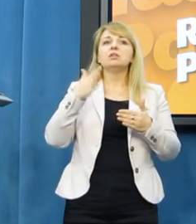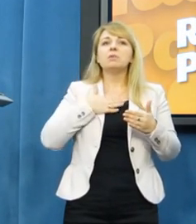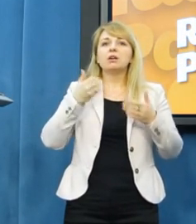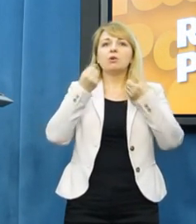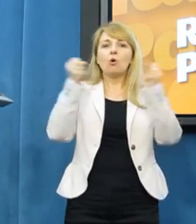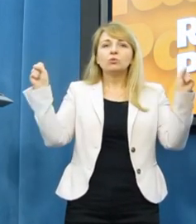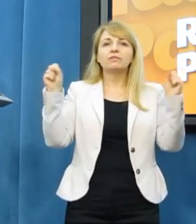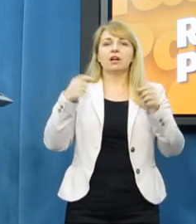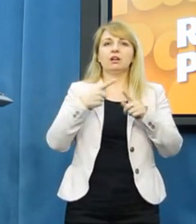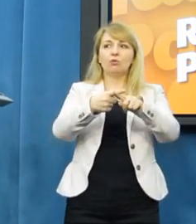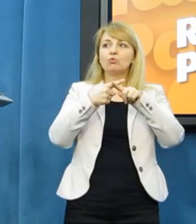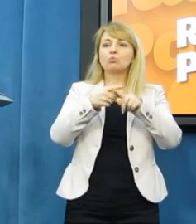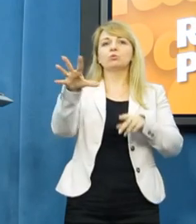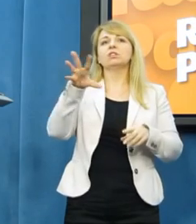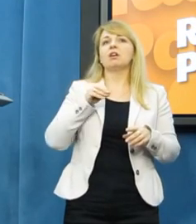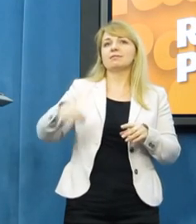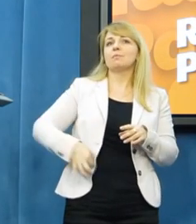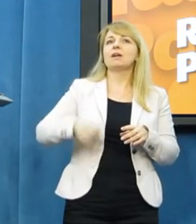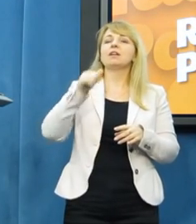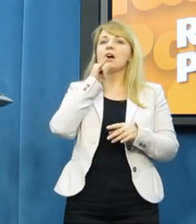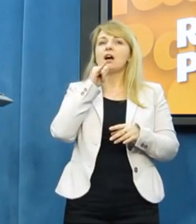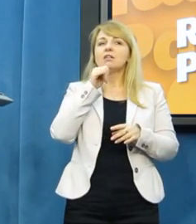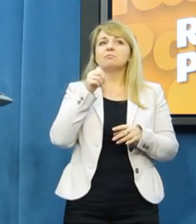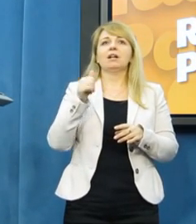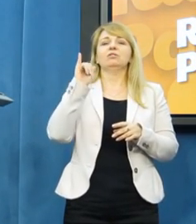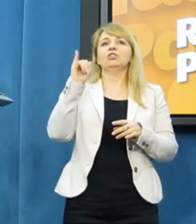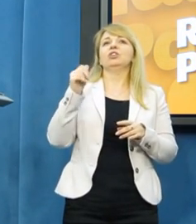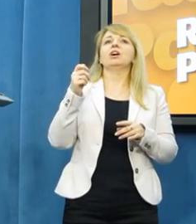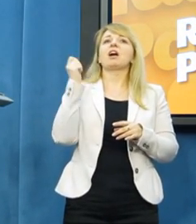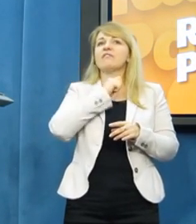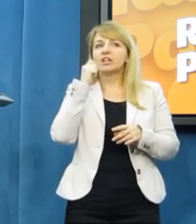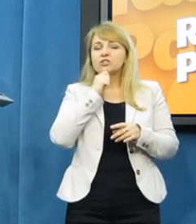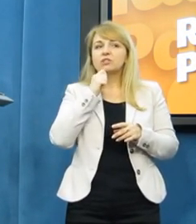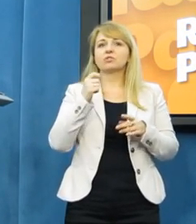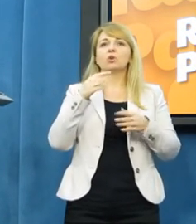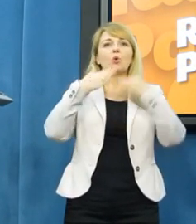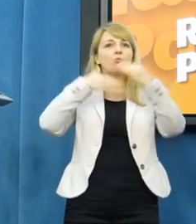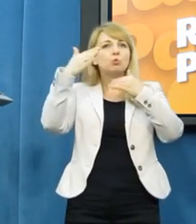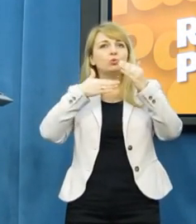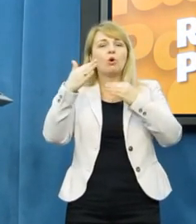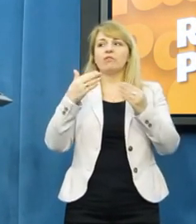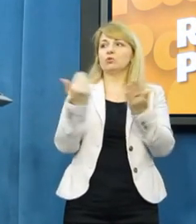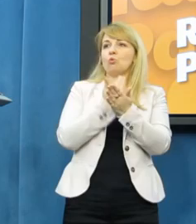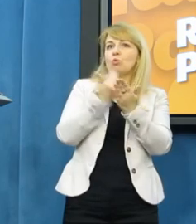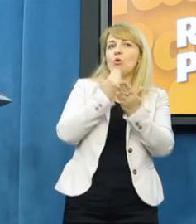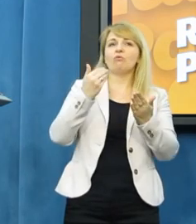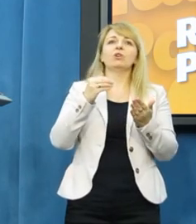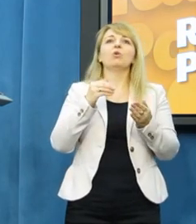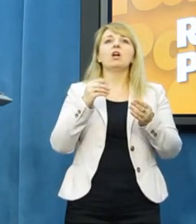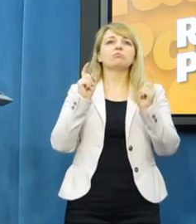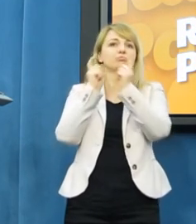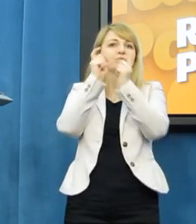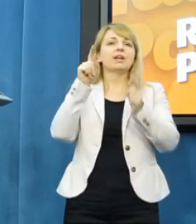wspólnie z Aleksandrem Kwaśniewskim i ruchem Palikota stworzyć właśnie faktyczną alternatywę dla popisu.